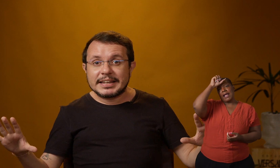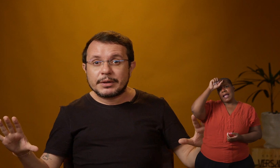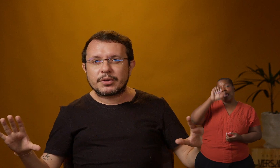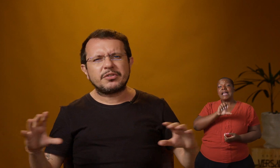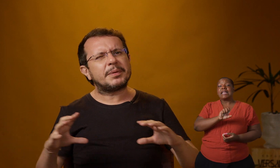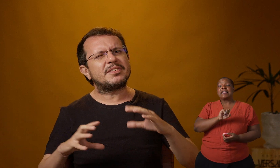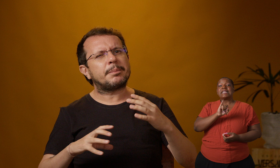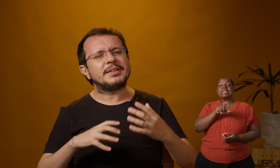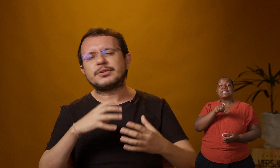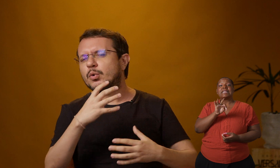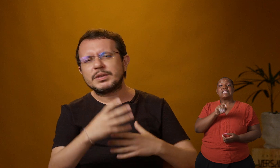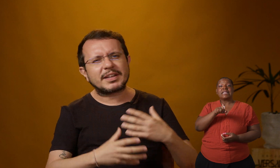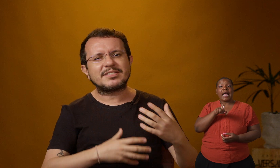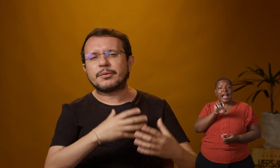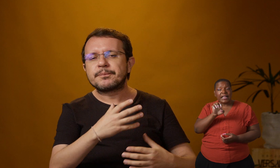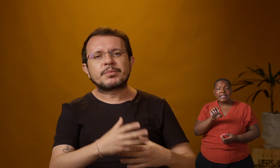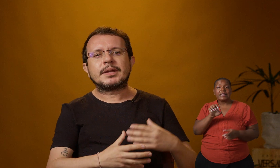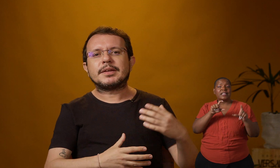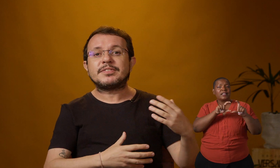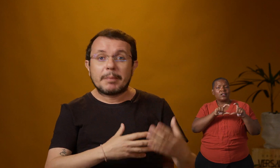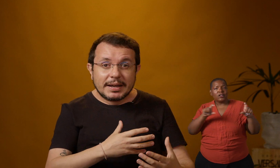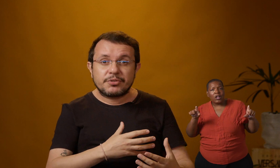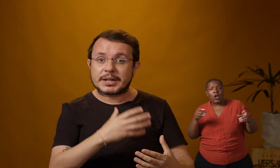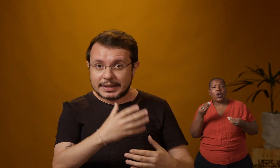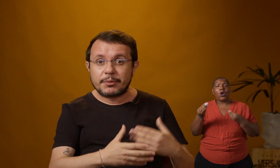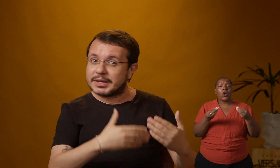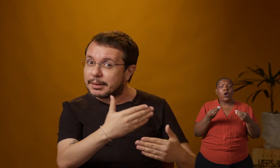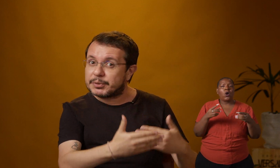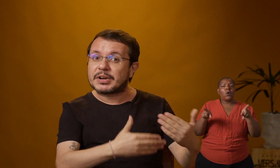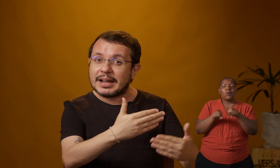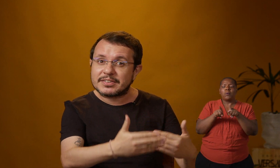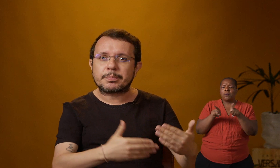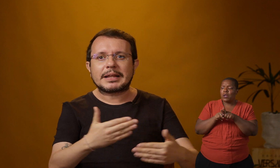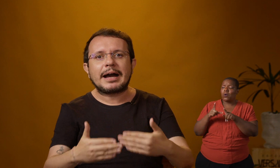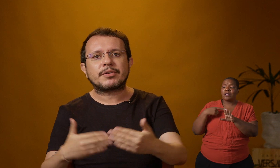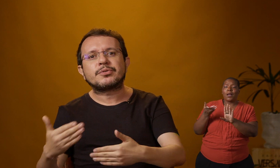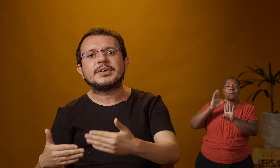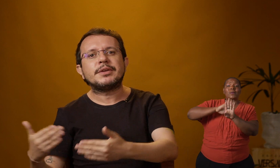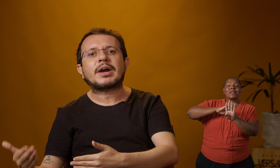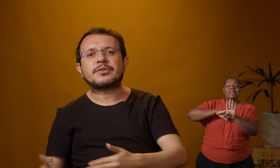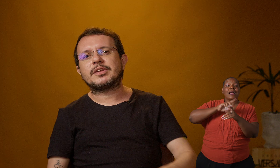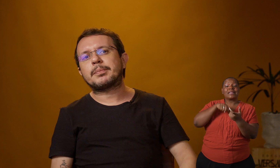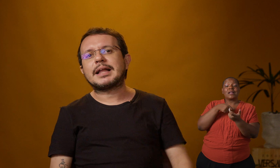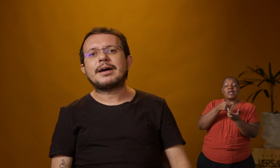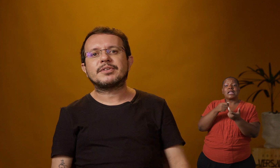língua, gente precisa aprender toda a questão semântica, né? O que há por trás das palavras, dos significados das palavras.